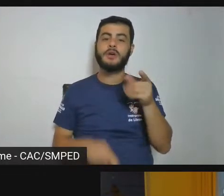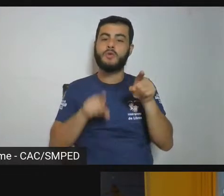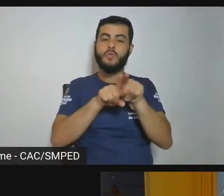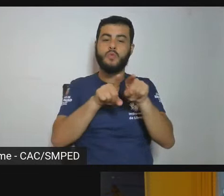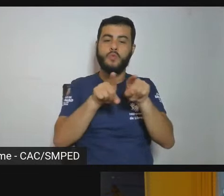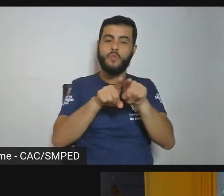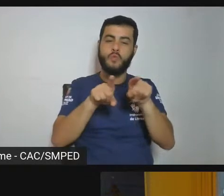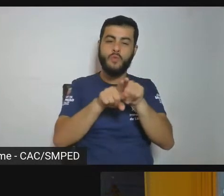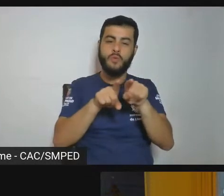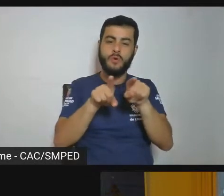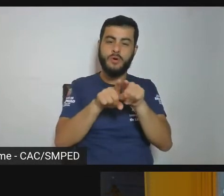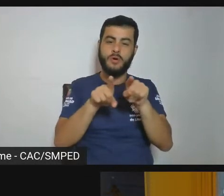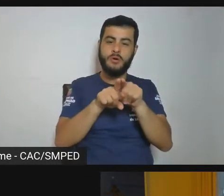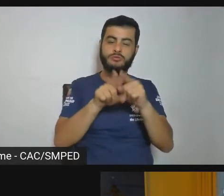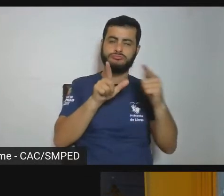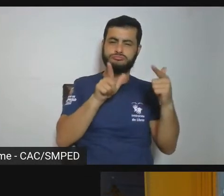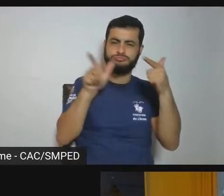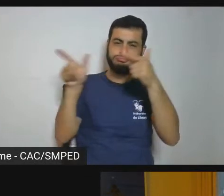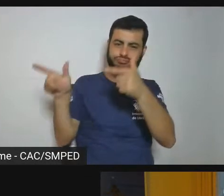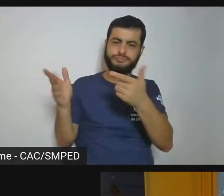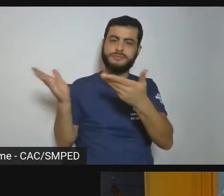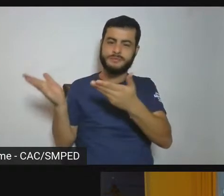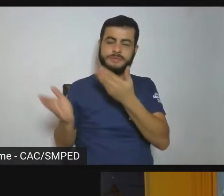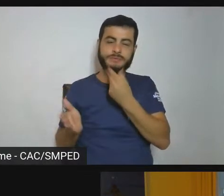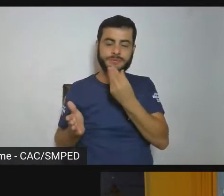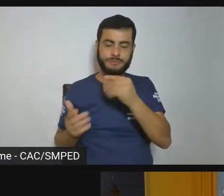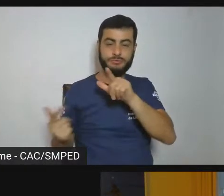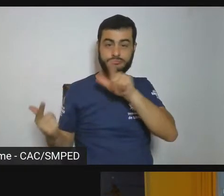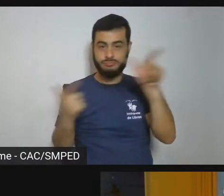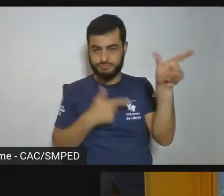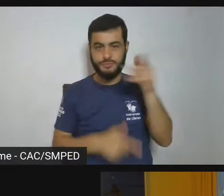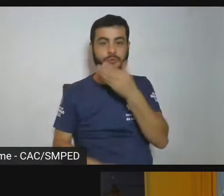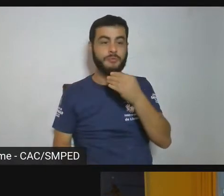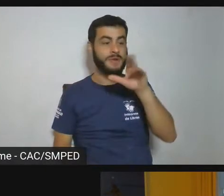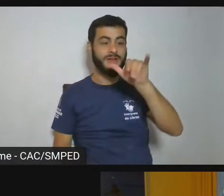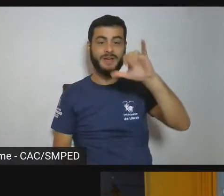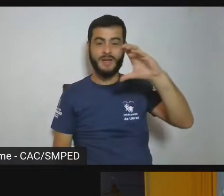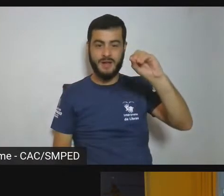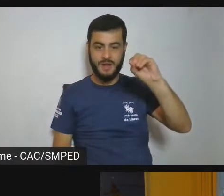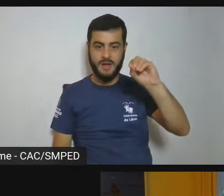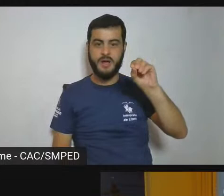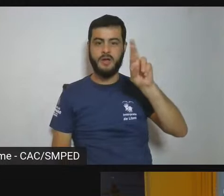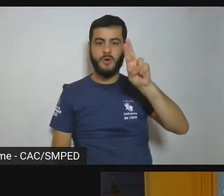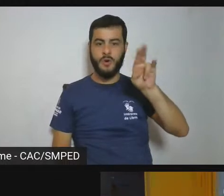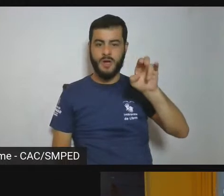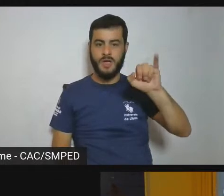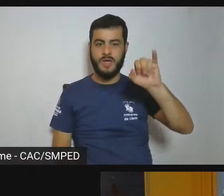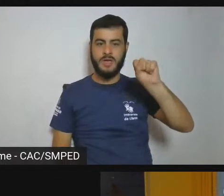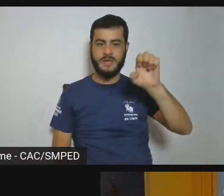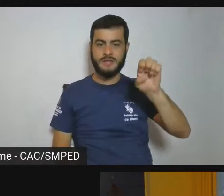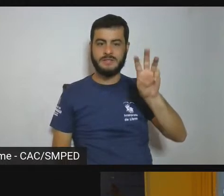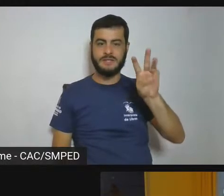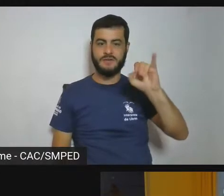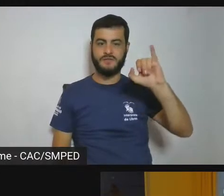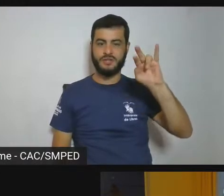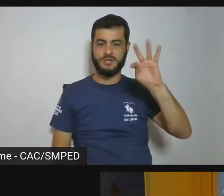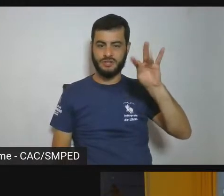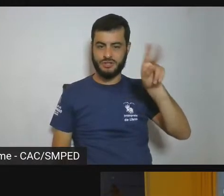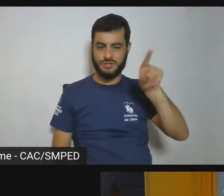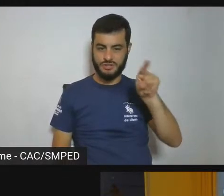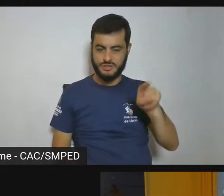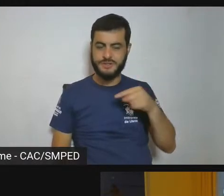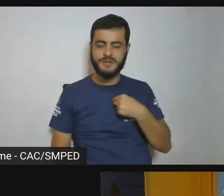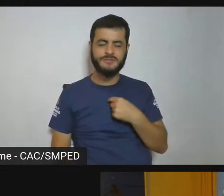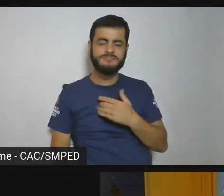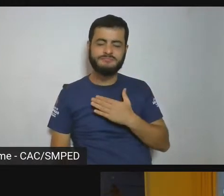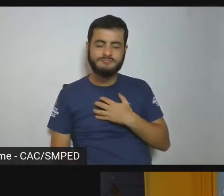referência ao Caio Reisowitz artista que eu tenho a maior admiração e respeito pelo trajeto e pelo